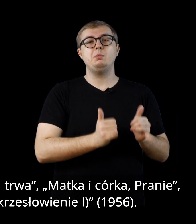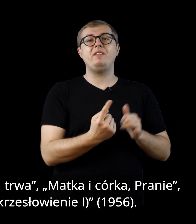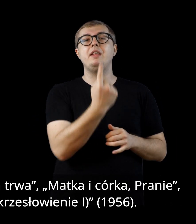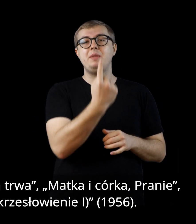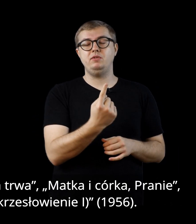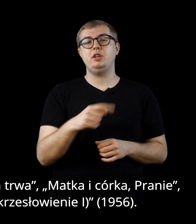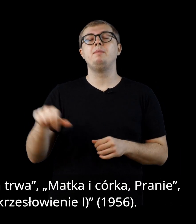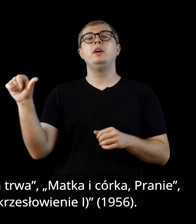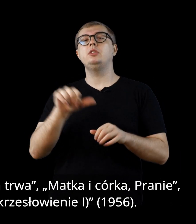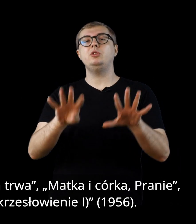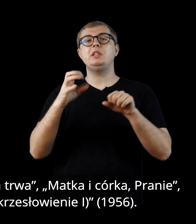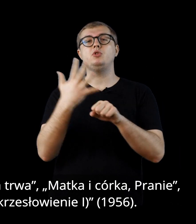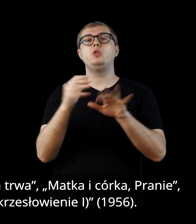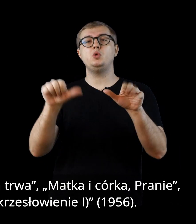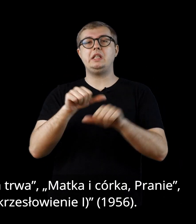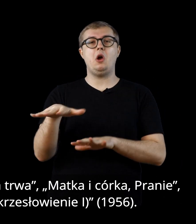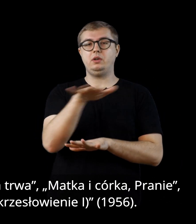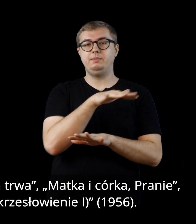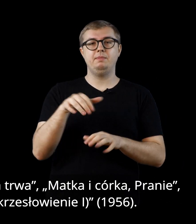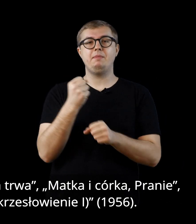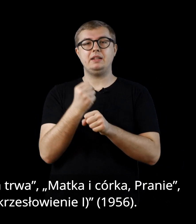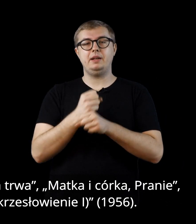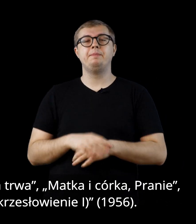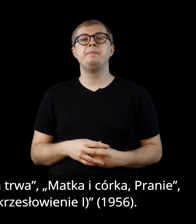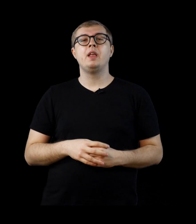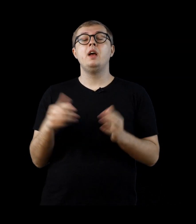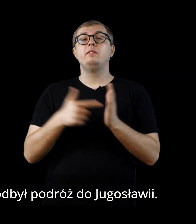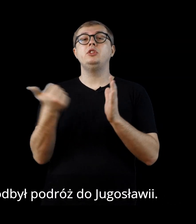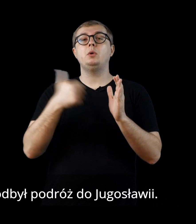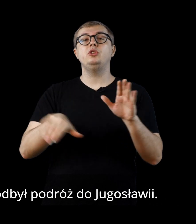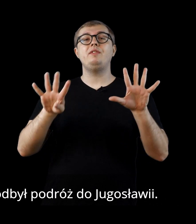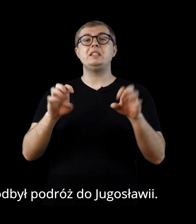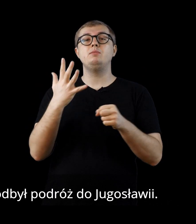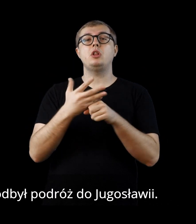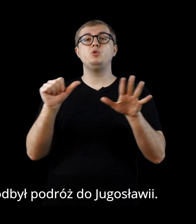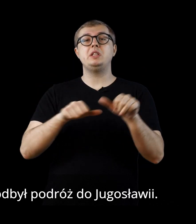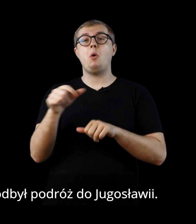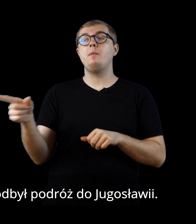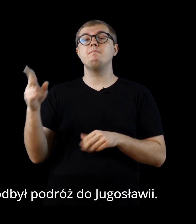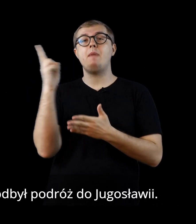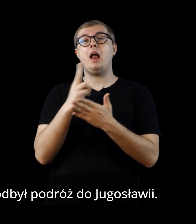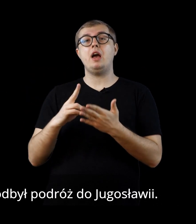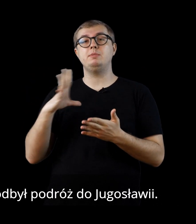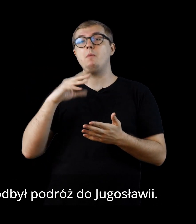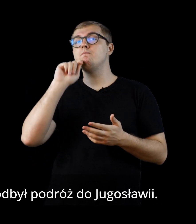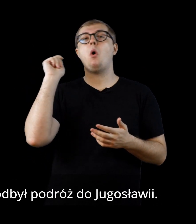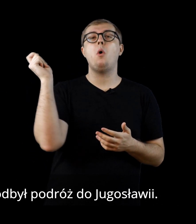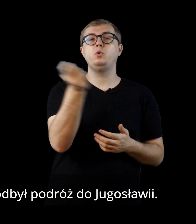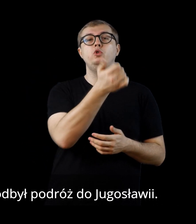ukrzesłowienie 1. 1956. W 1956 roku malarz odbył